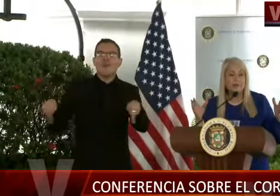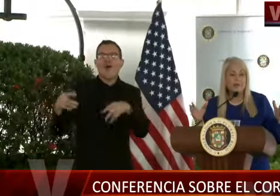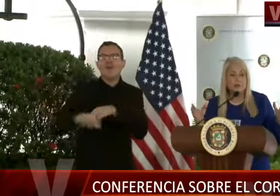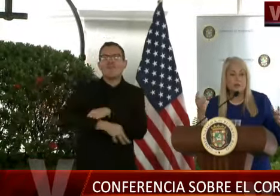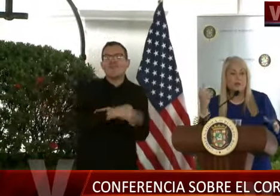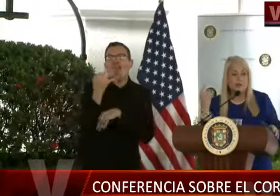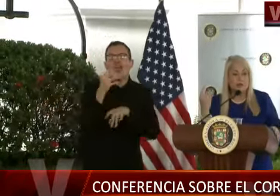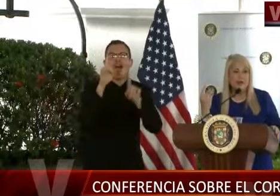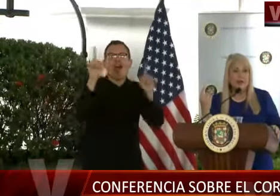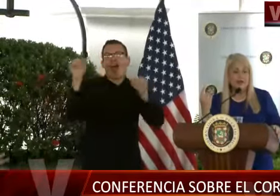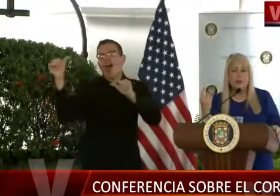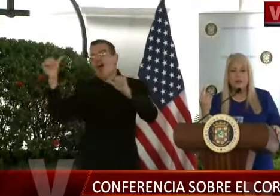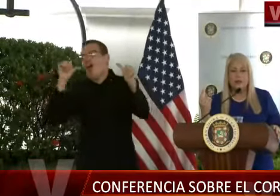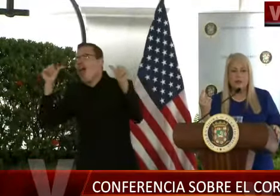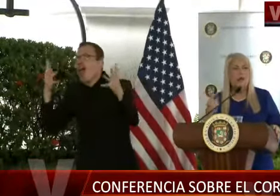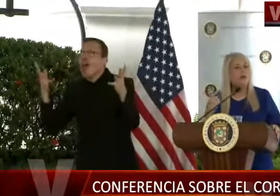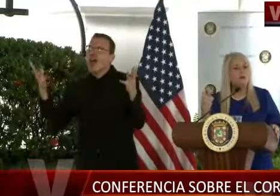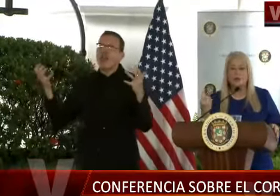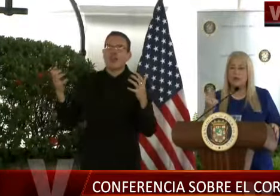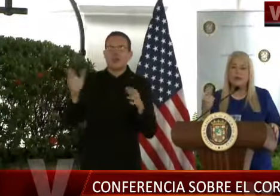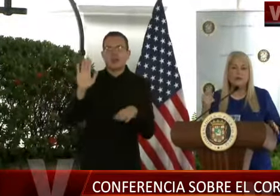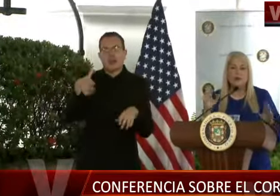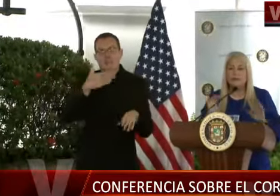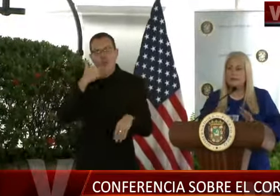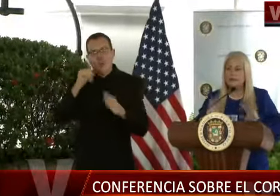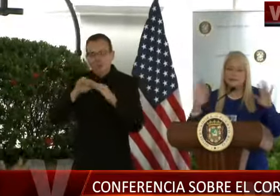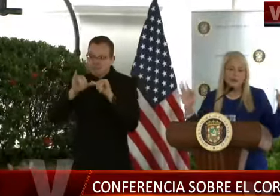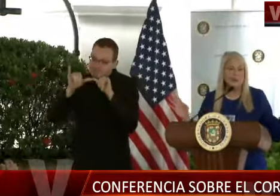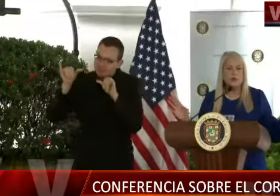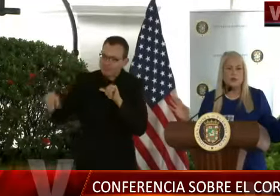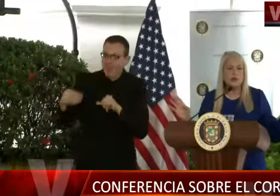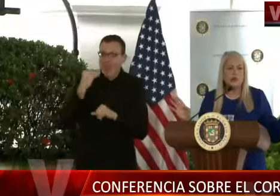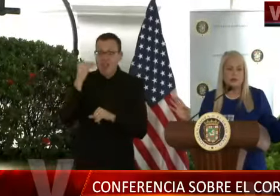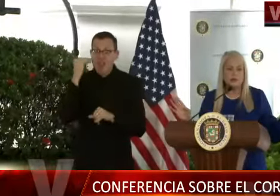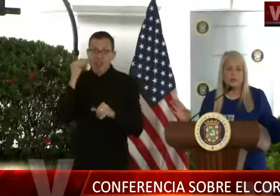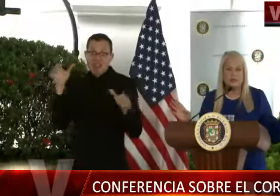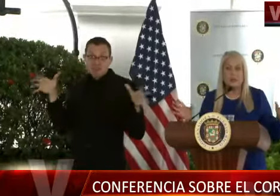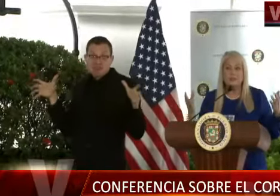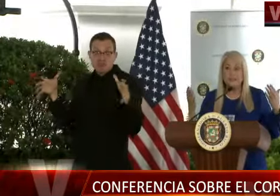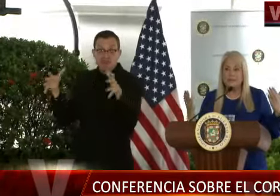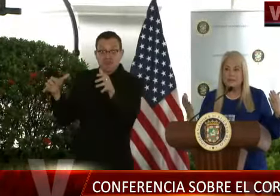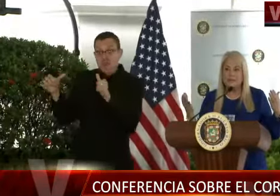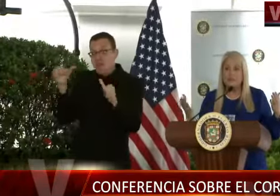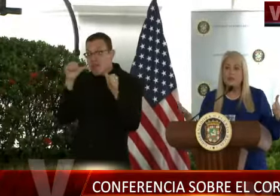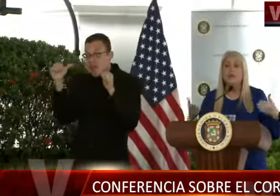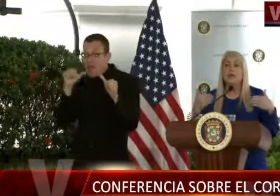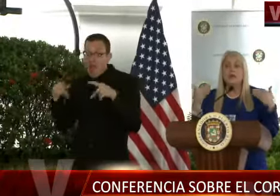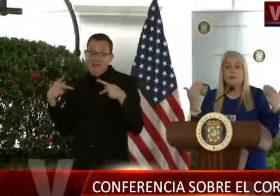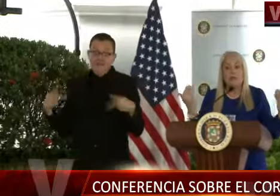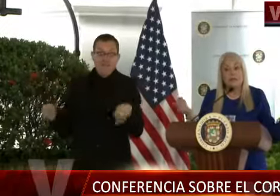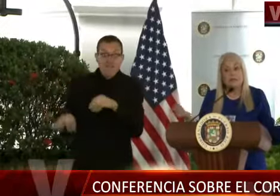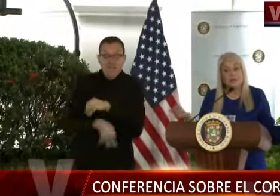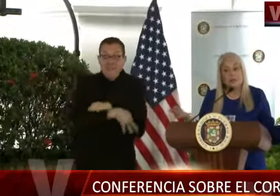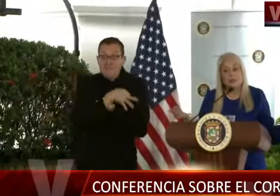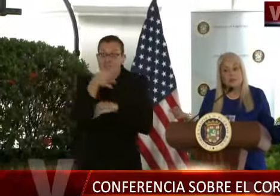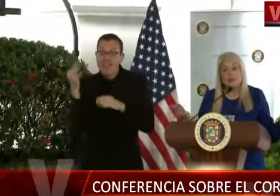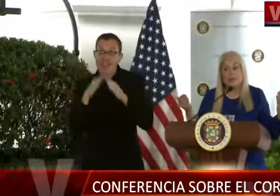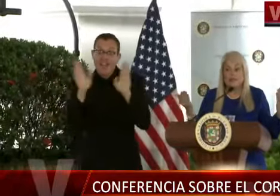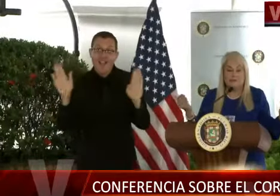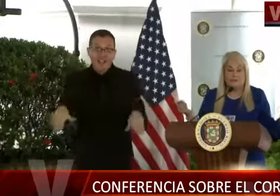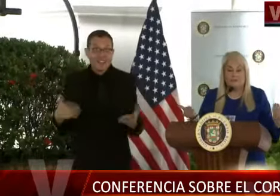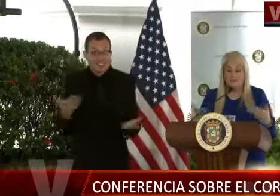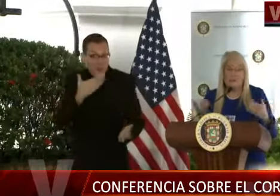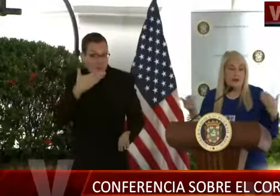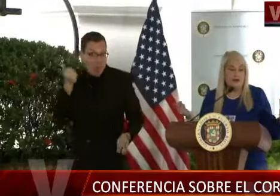a que todas esas personas, si hay alguien contagiado, contagien a todas esas y esas a su vez lo transmitan. Así que el llamado es que permanezcan en sus